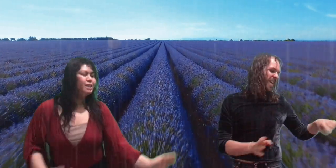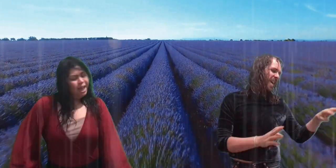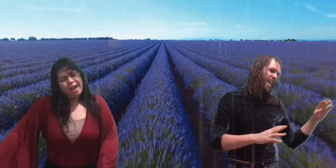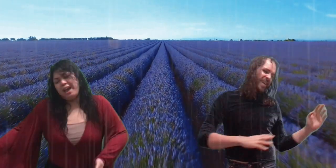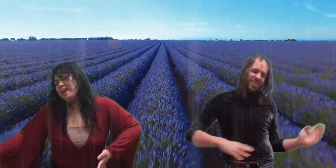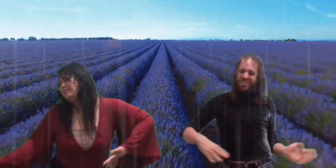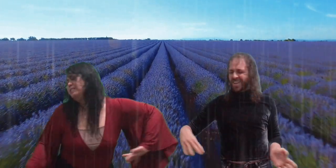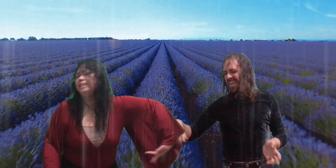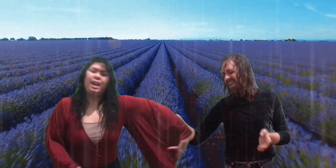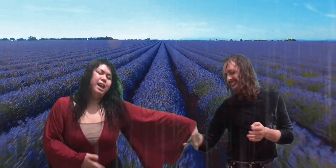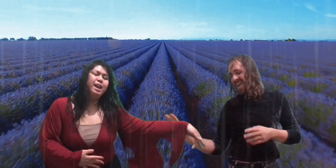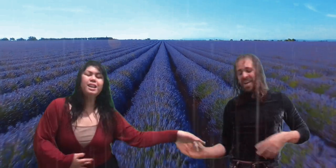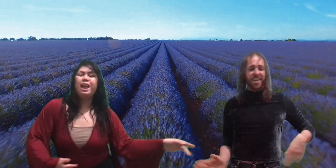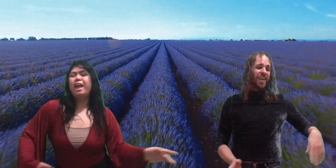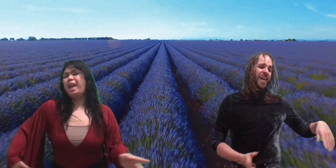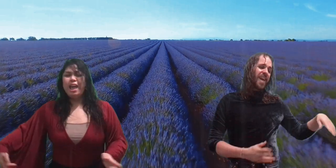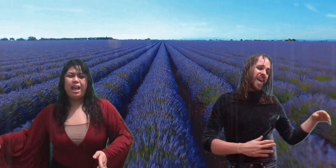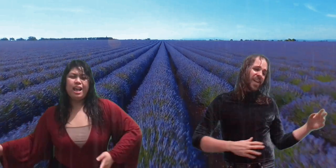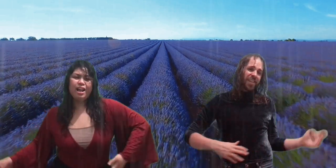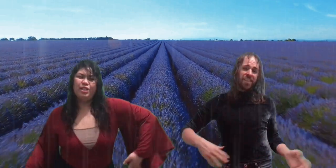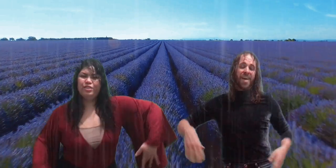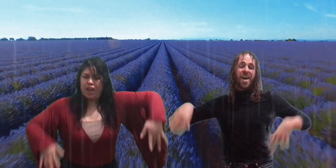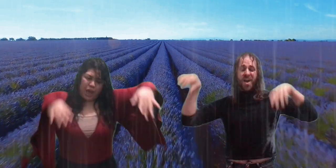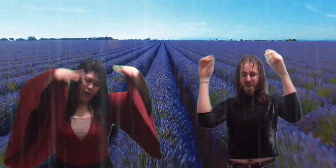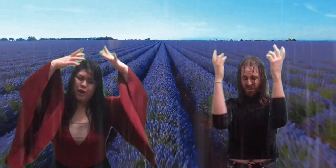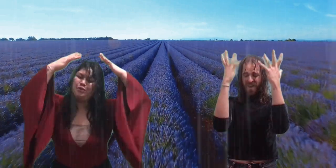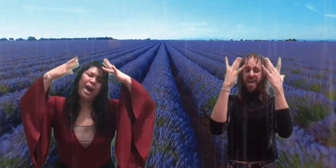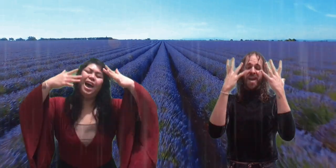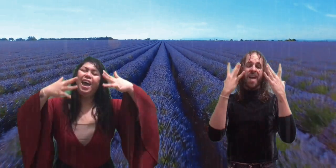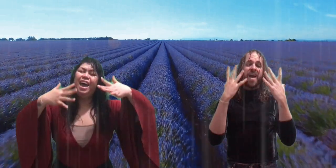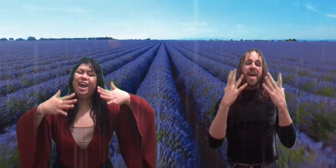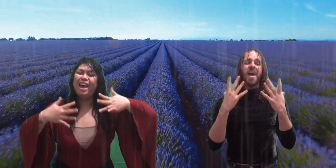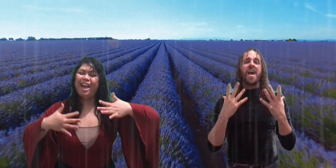dancing in the rain